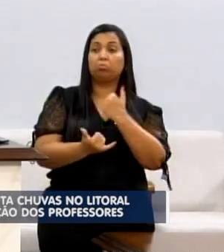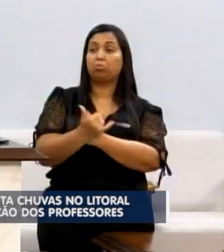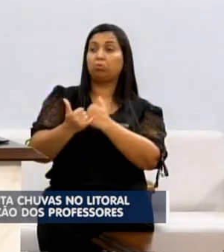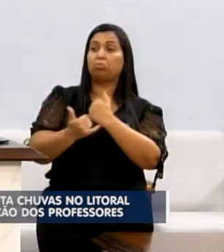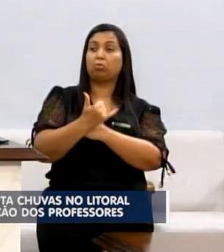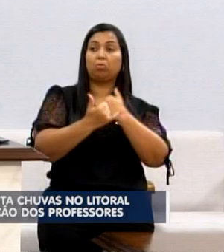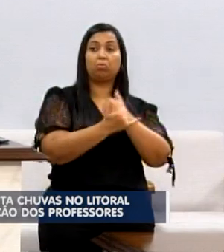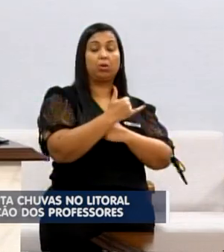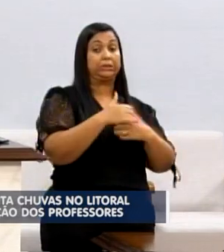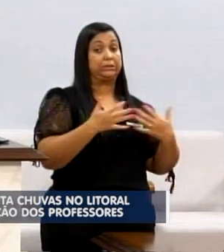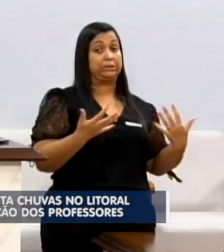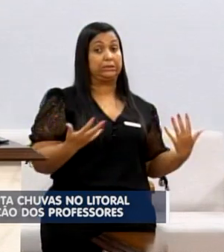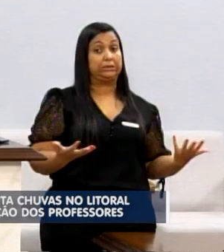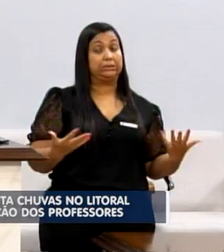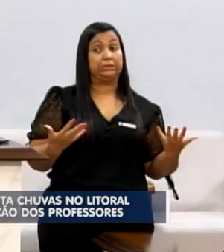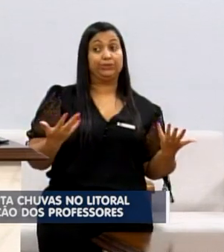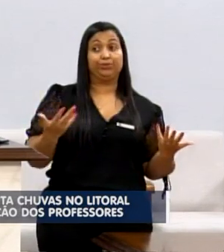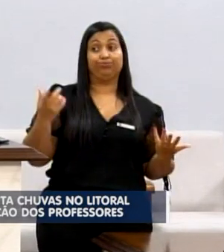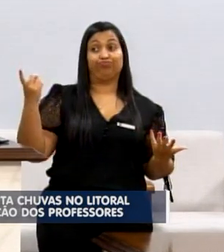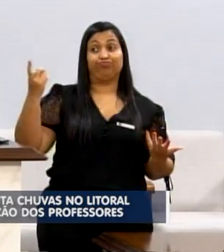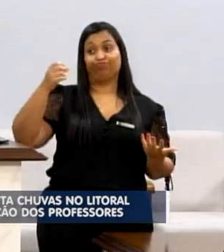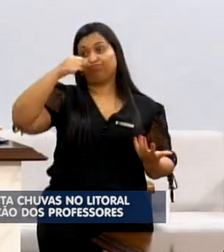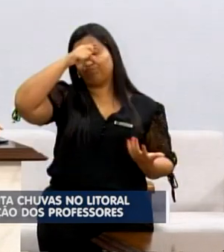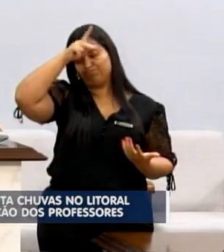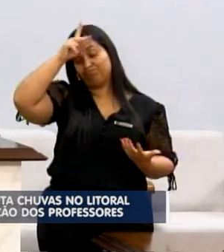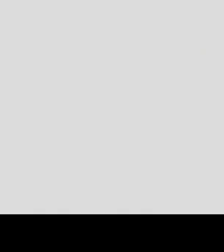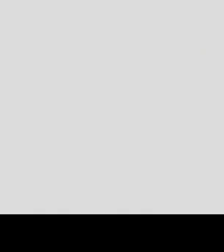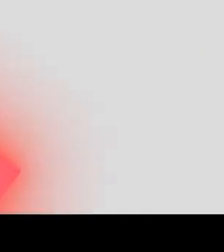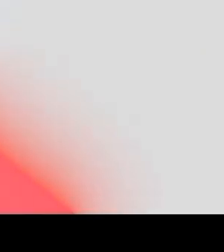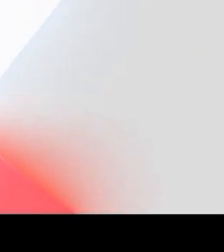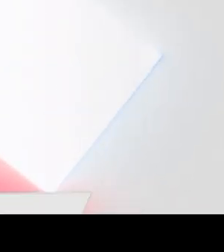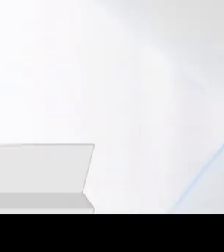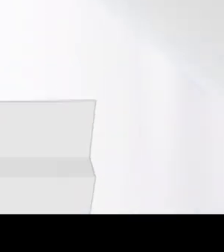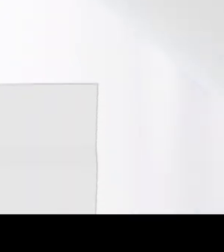o governo não permita isso. Muito obrigado.